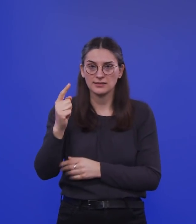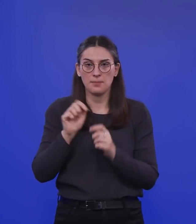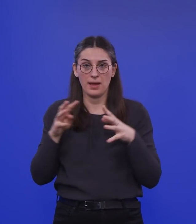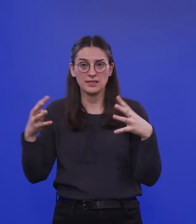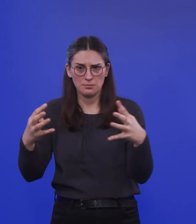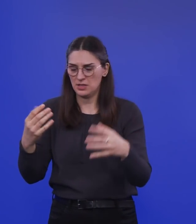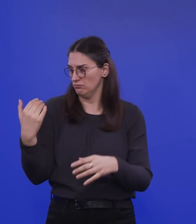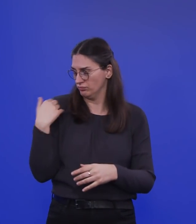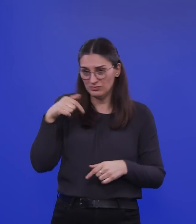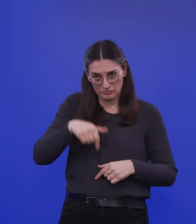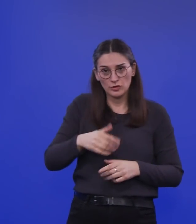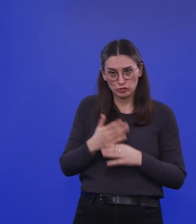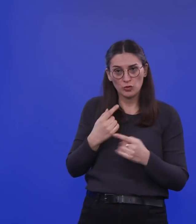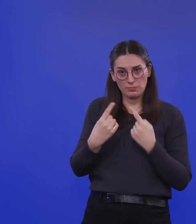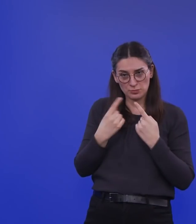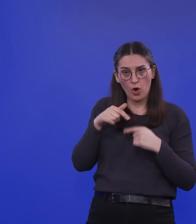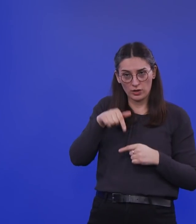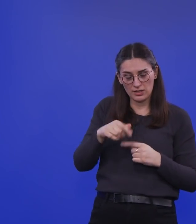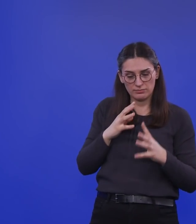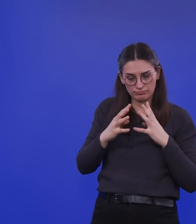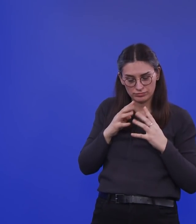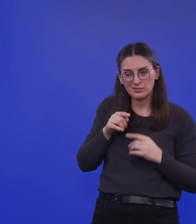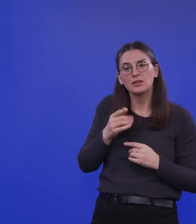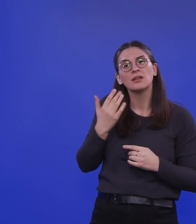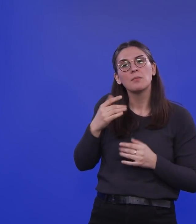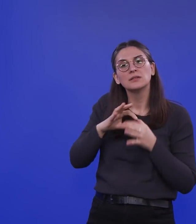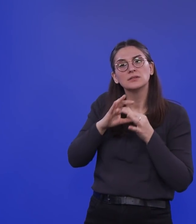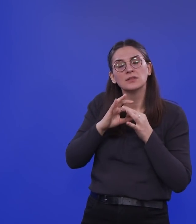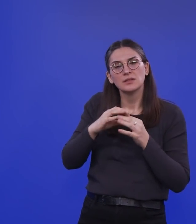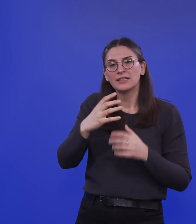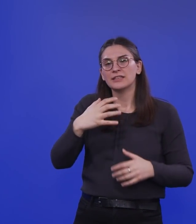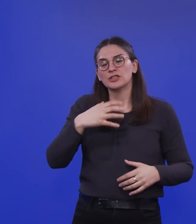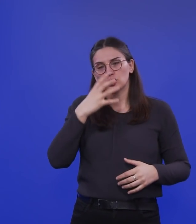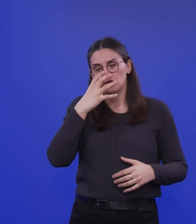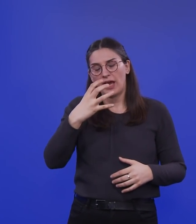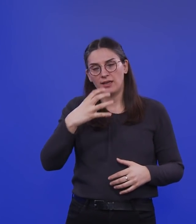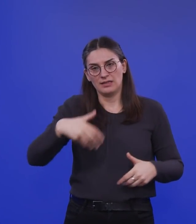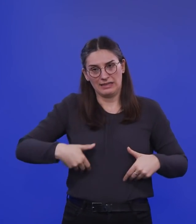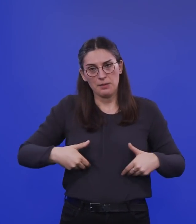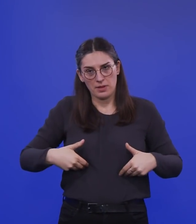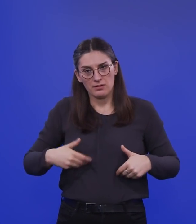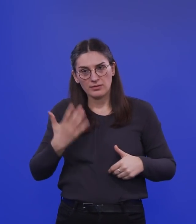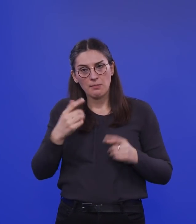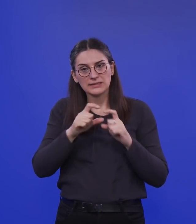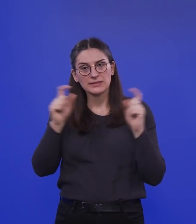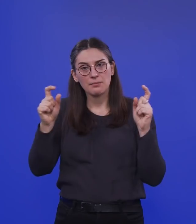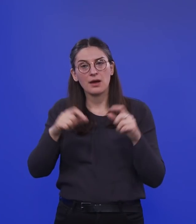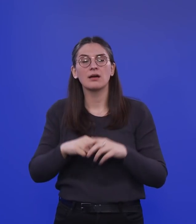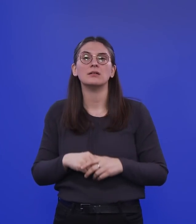Frühjahr hier im Podcast schon mal besprochen, als wir über die damalige Schweinegrippe mal gesprochen haben. Da hatte ich das alles mal schon